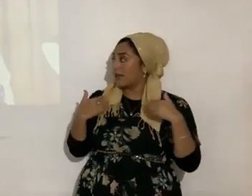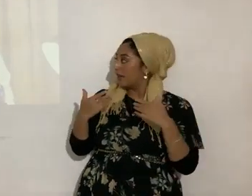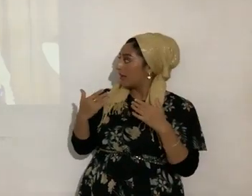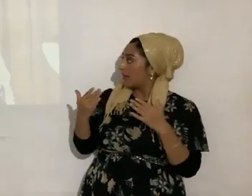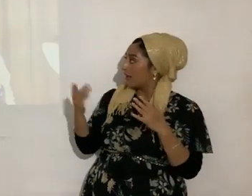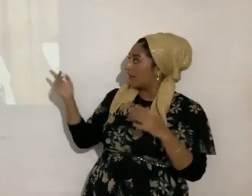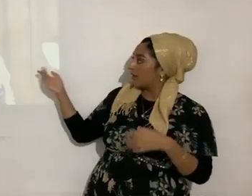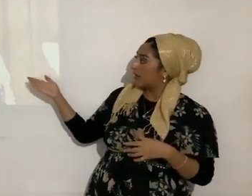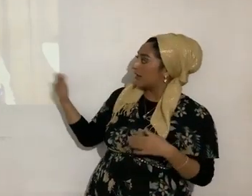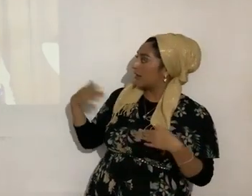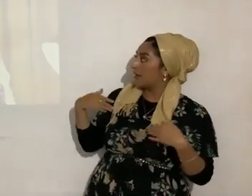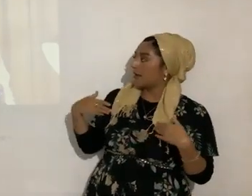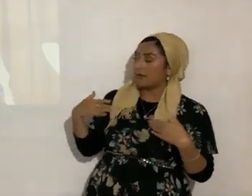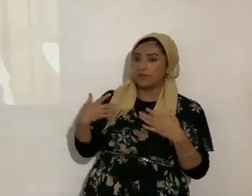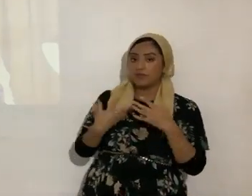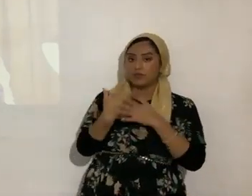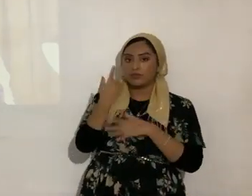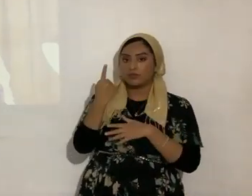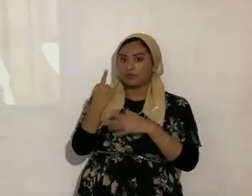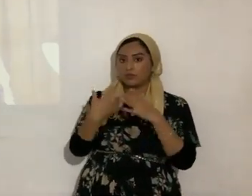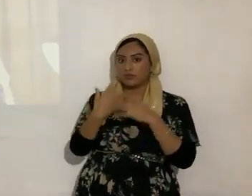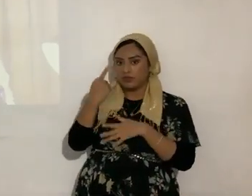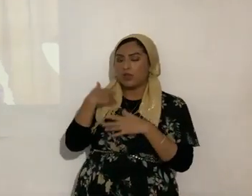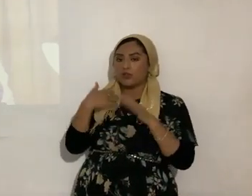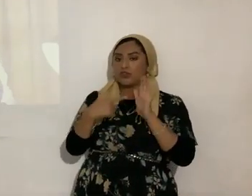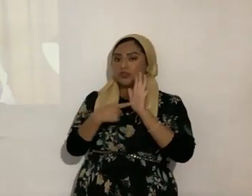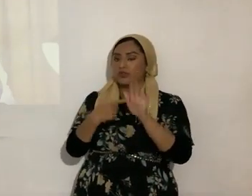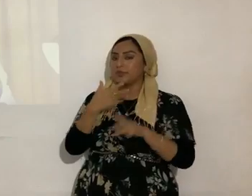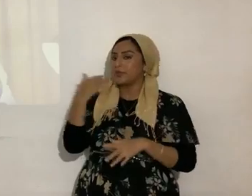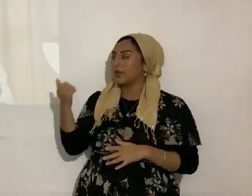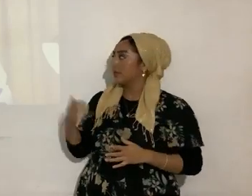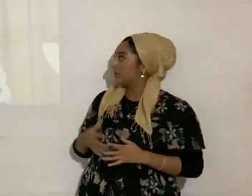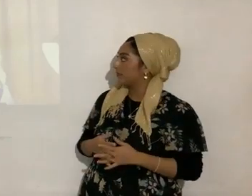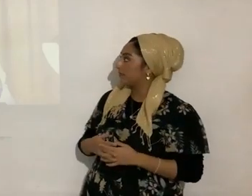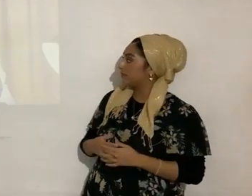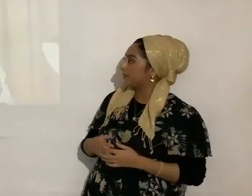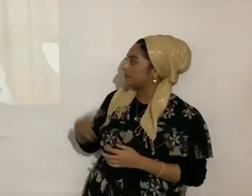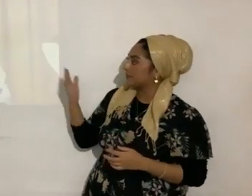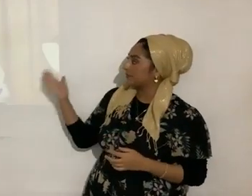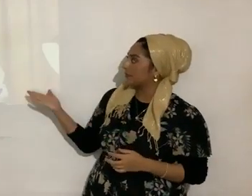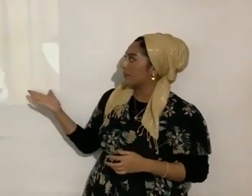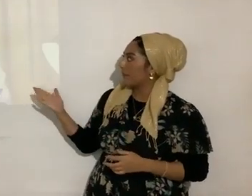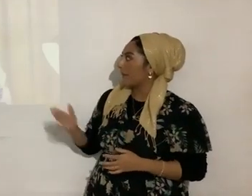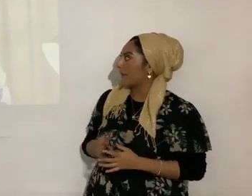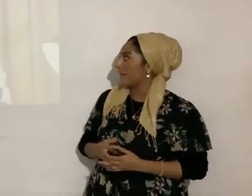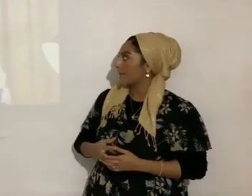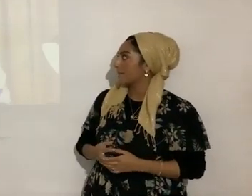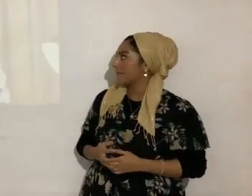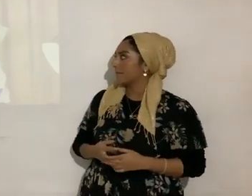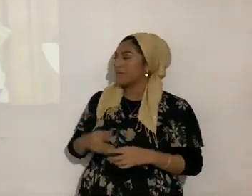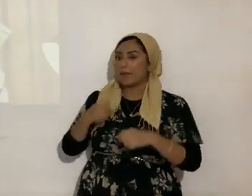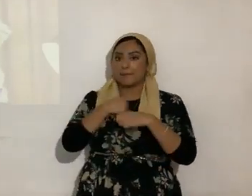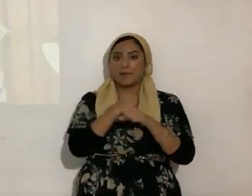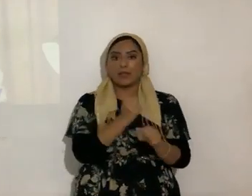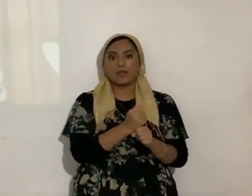revista, ahorita la vamos a mostrar de una manera mejor. La revista la diseñaron unas buenas ajayot,